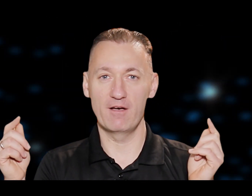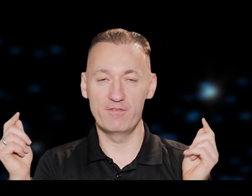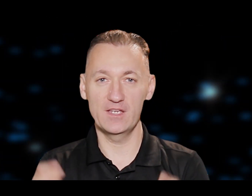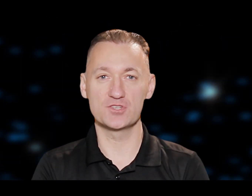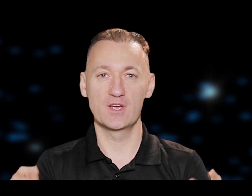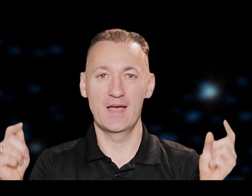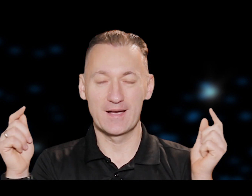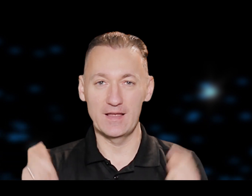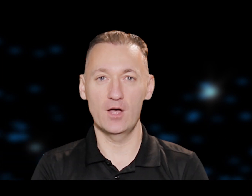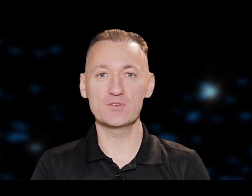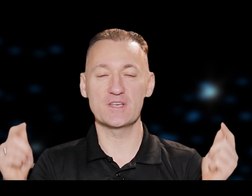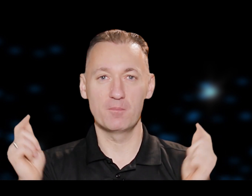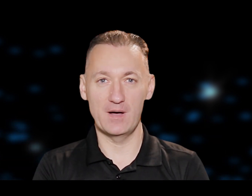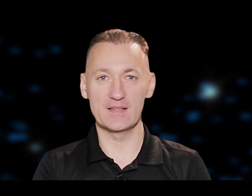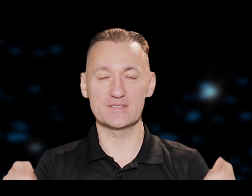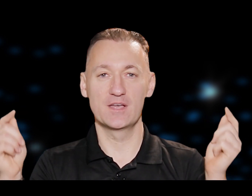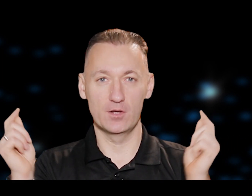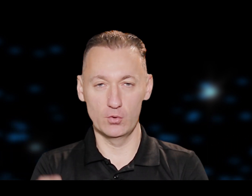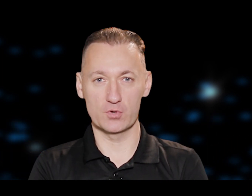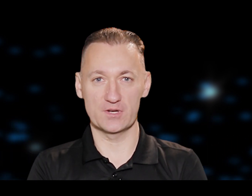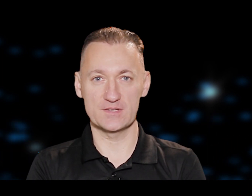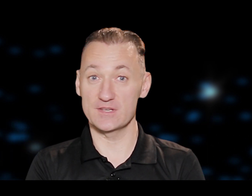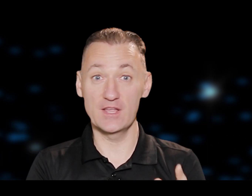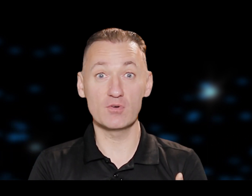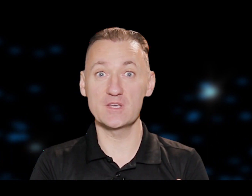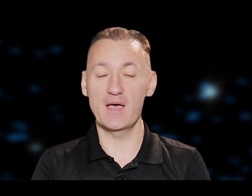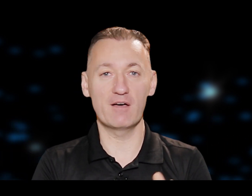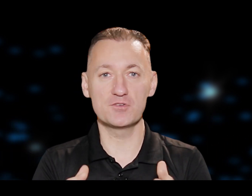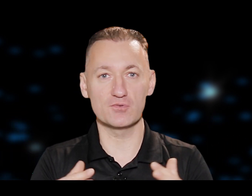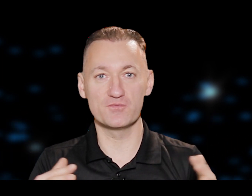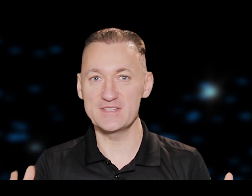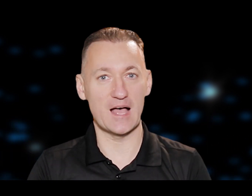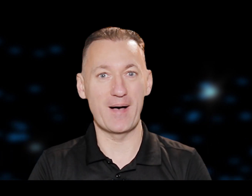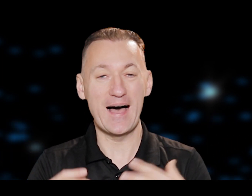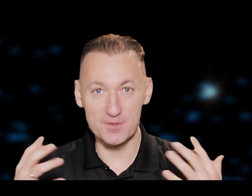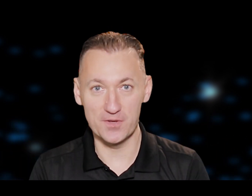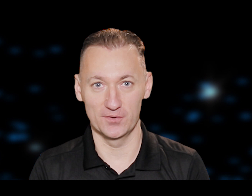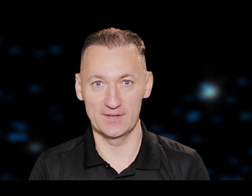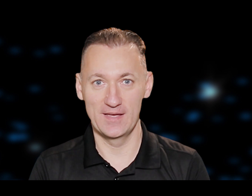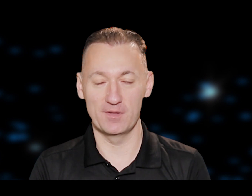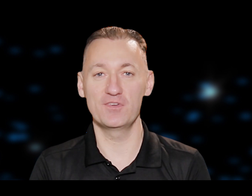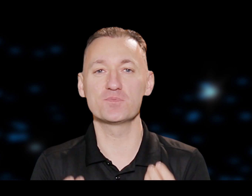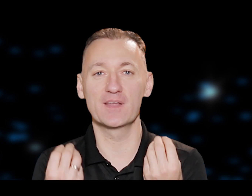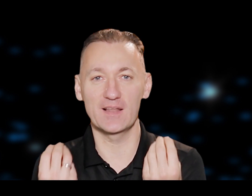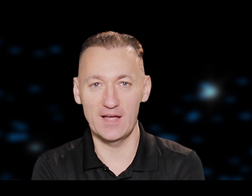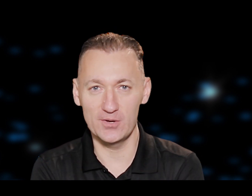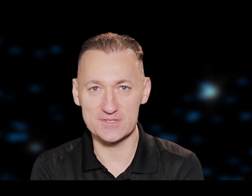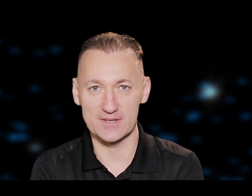viņš klausa manas lūkšanas. Tas nenozīmē, ka viņš uz visām atbild, bet viņš mani klausa.